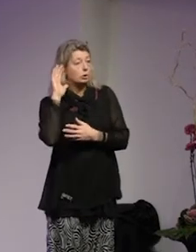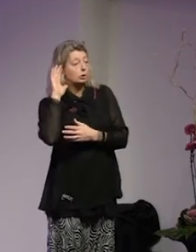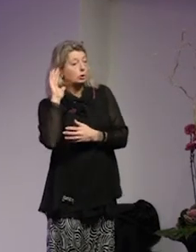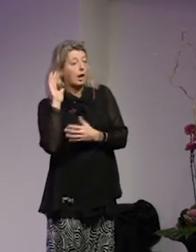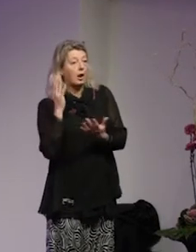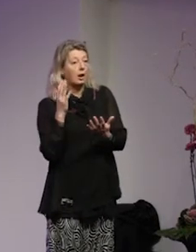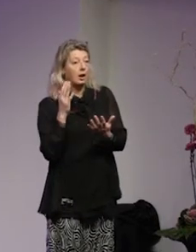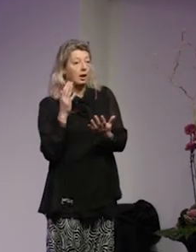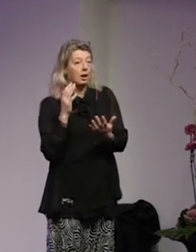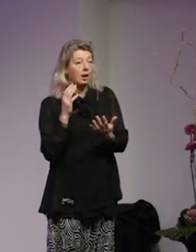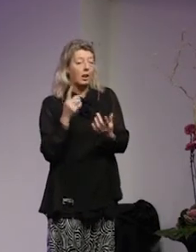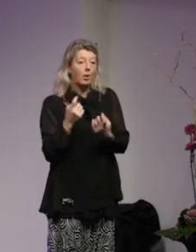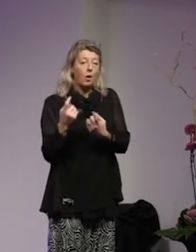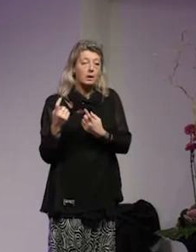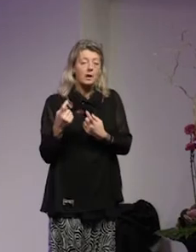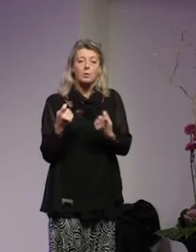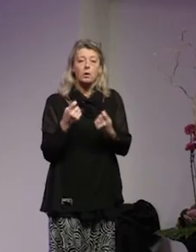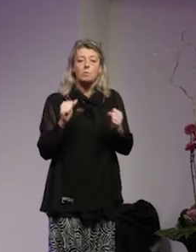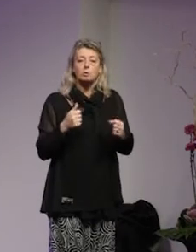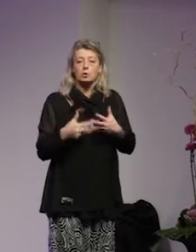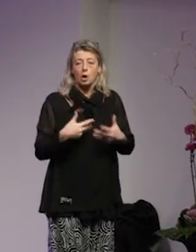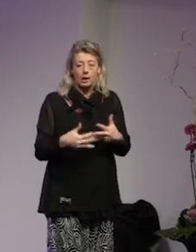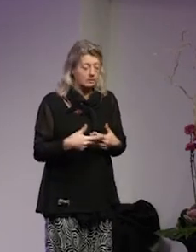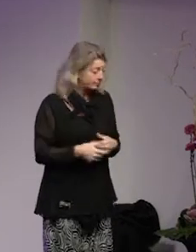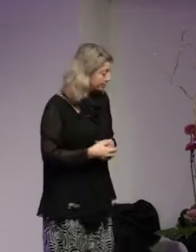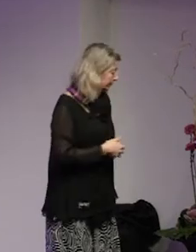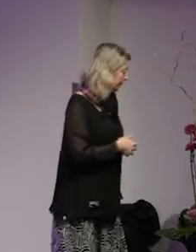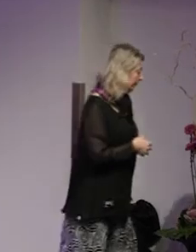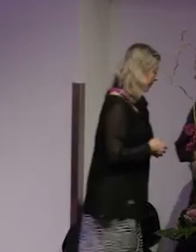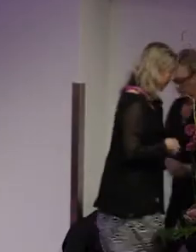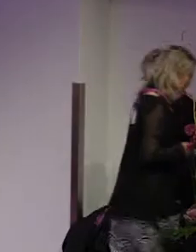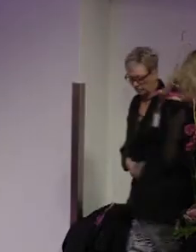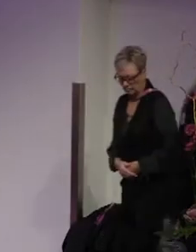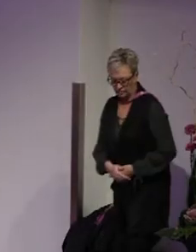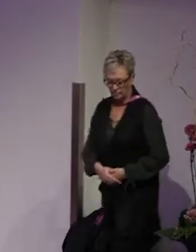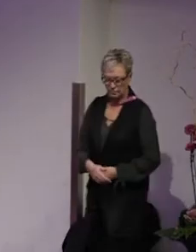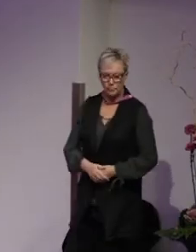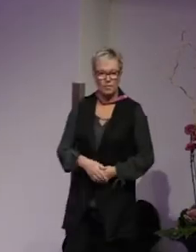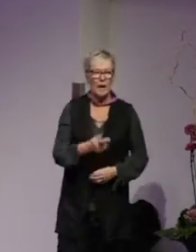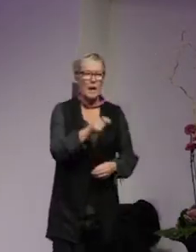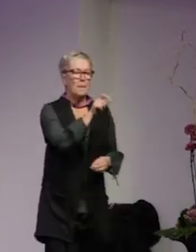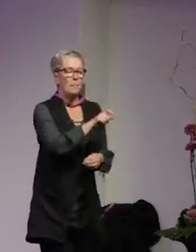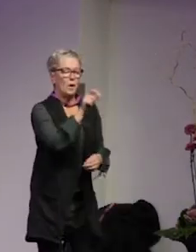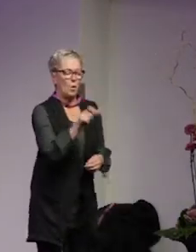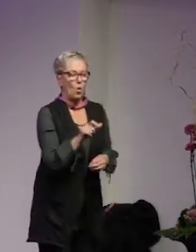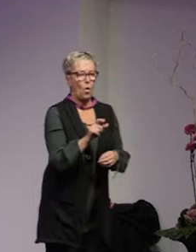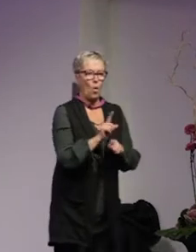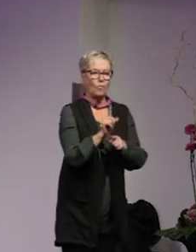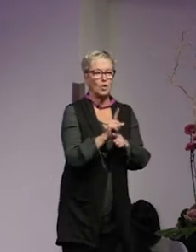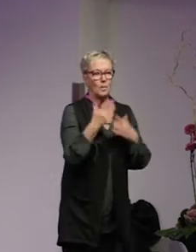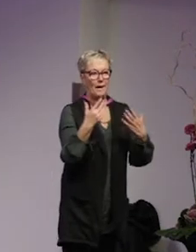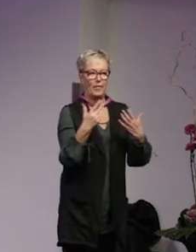rop på att någonting måste göras och det är personer som oftast lever